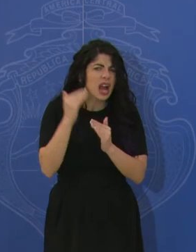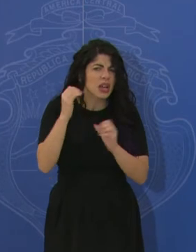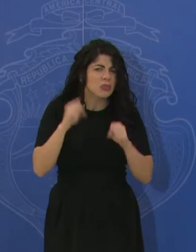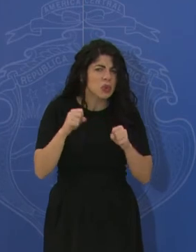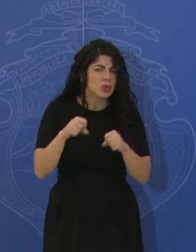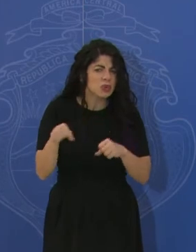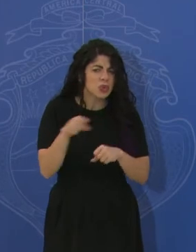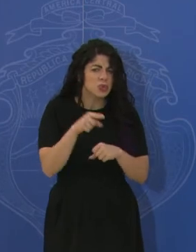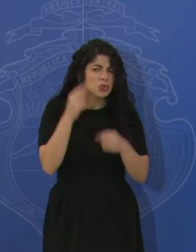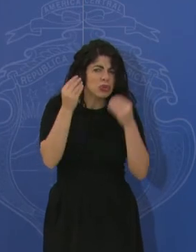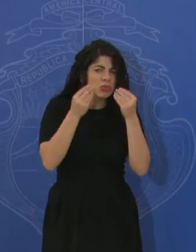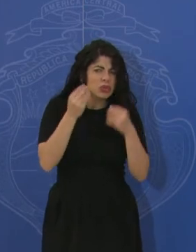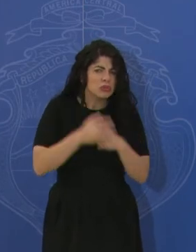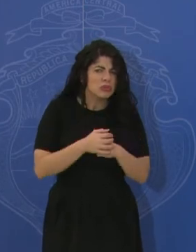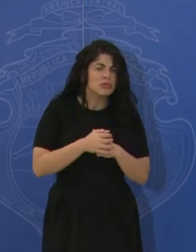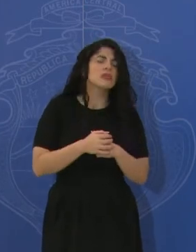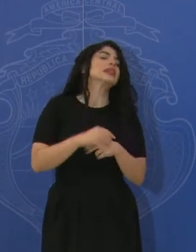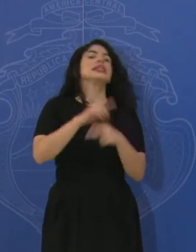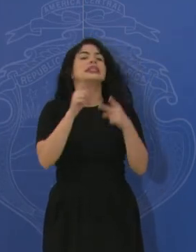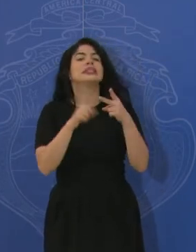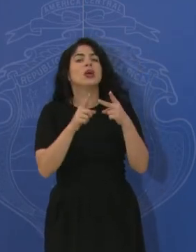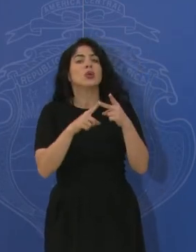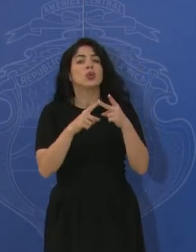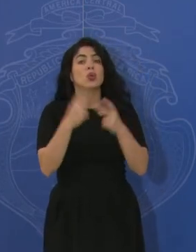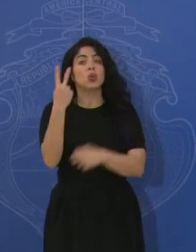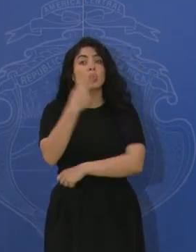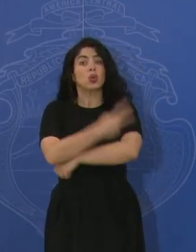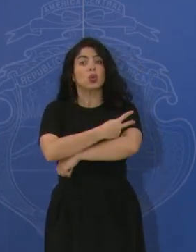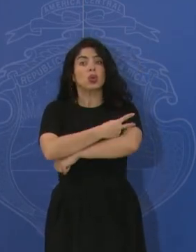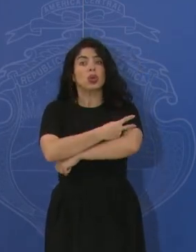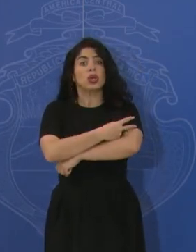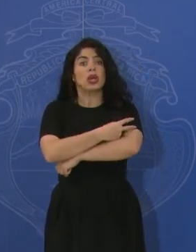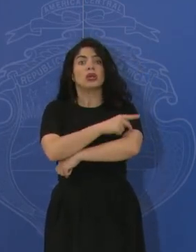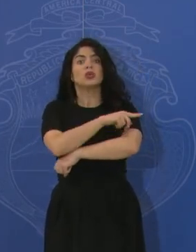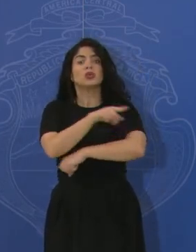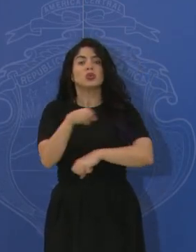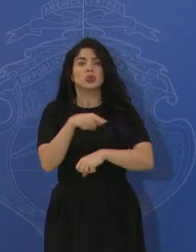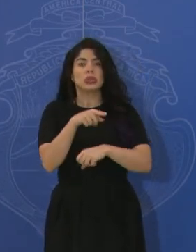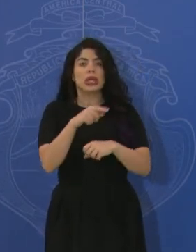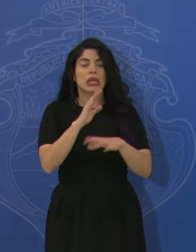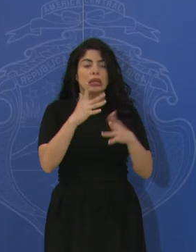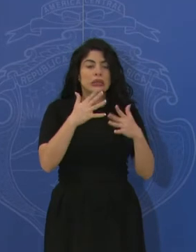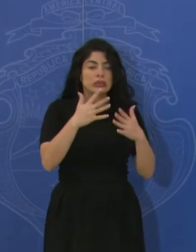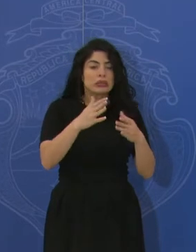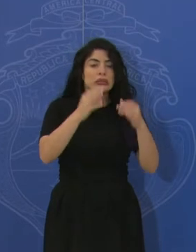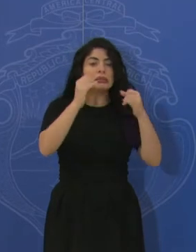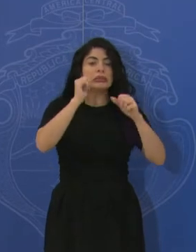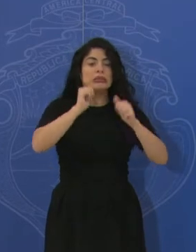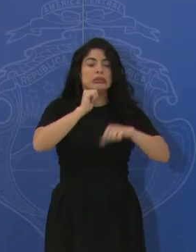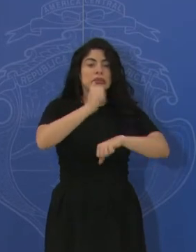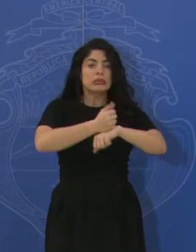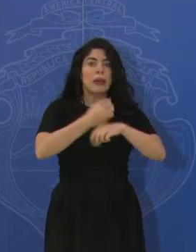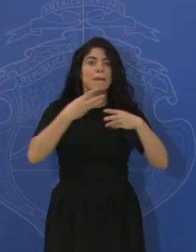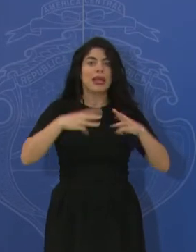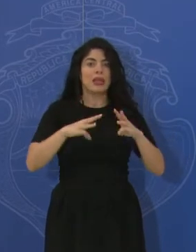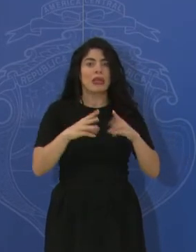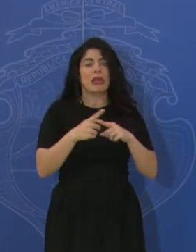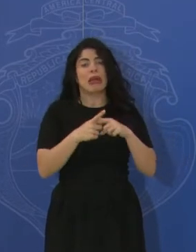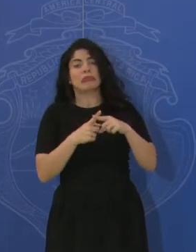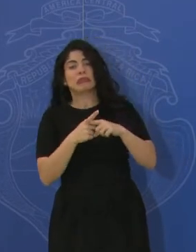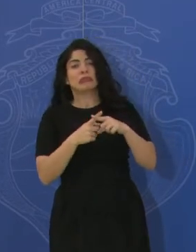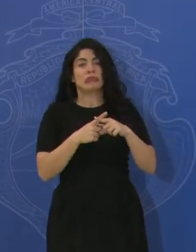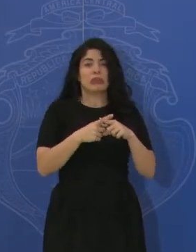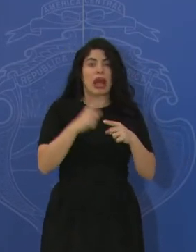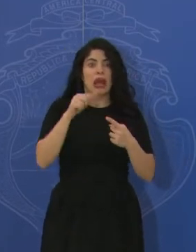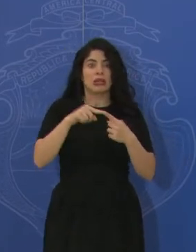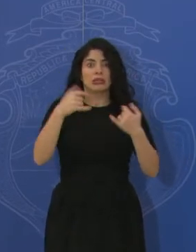valorando? Y segundo, son dos días que ya las han tomado ustedes de definir metodología, hasta hoy y a medias, porque ya no sabemos qué va